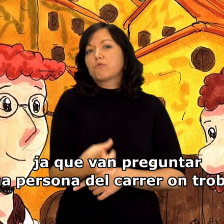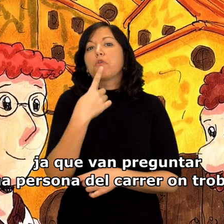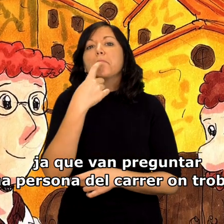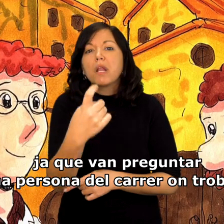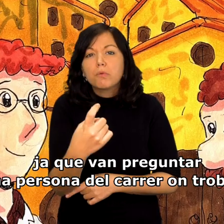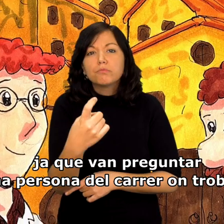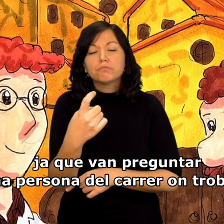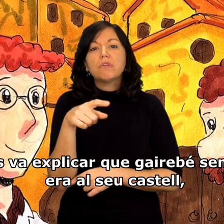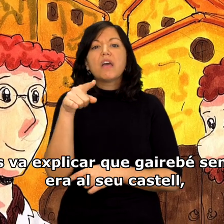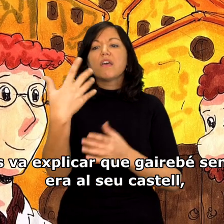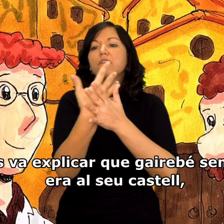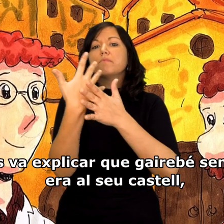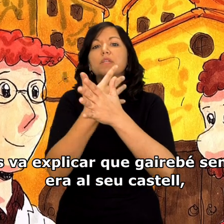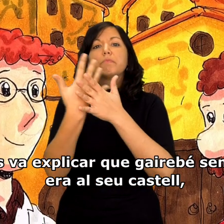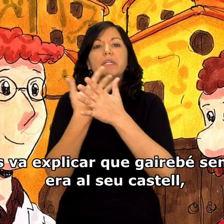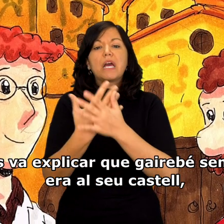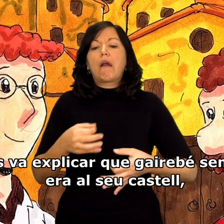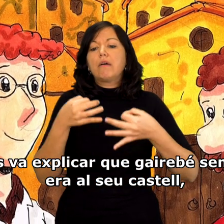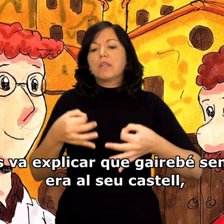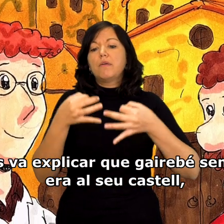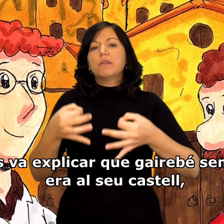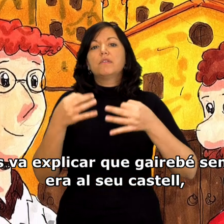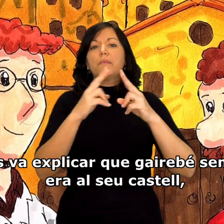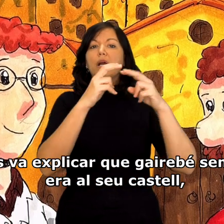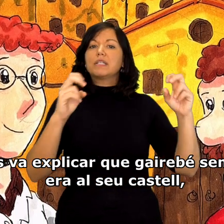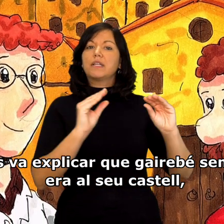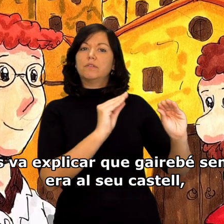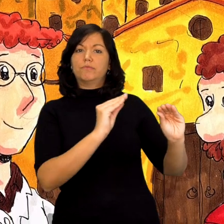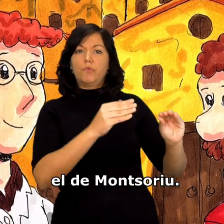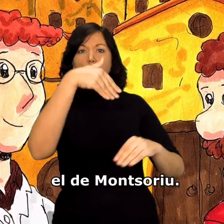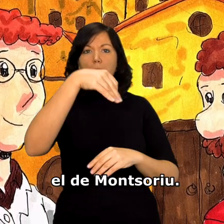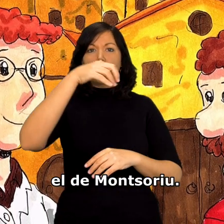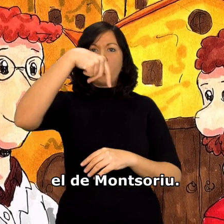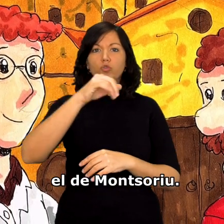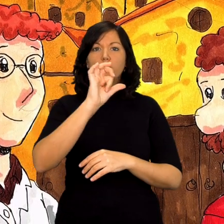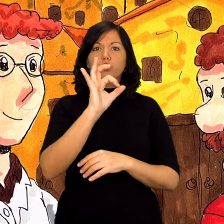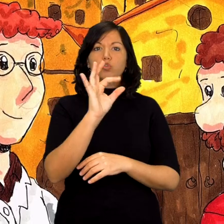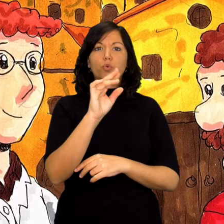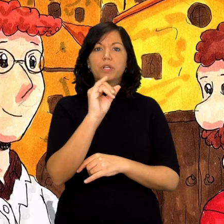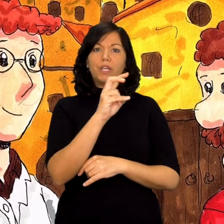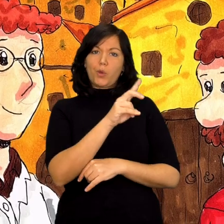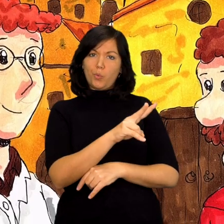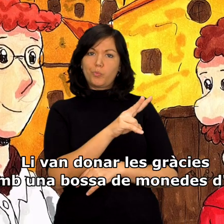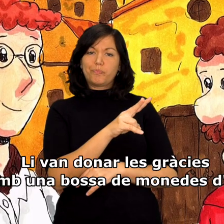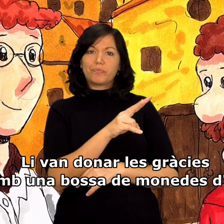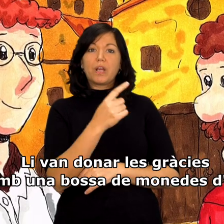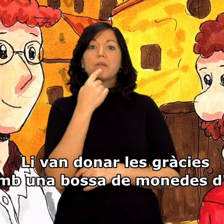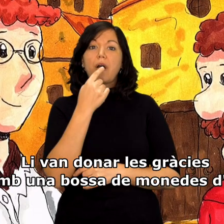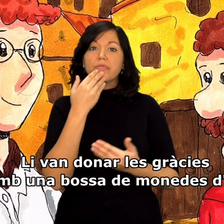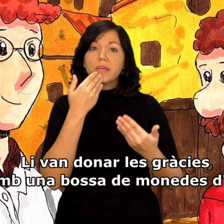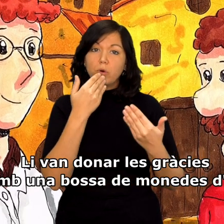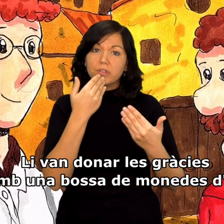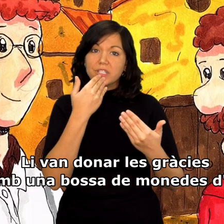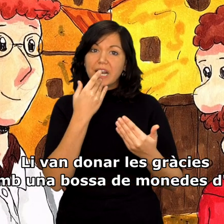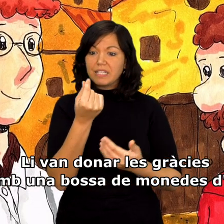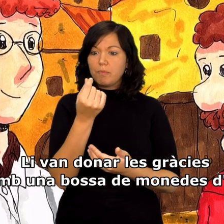persona del carrer on trobar-lo i els va explicar que gairebé sempre era el seu castell, el de Montsoriu. Li van donar les